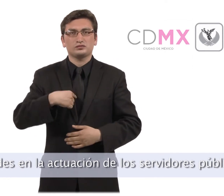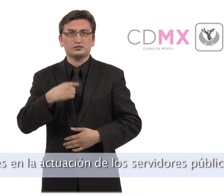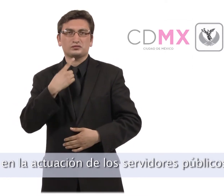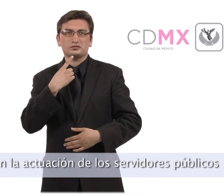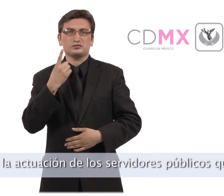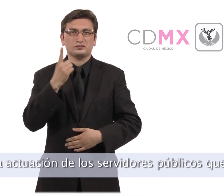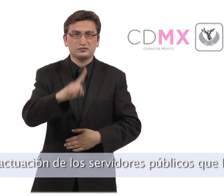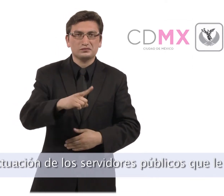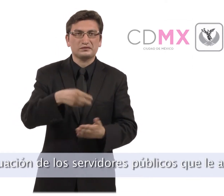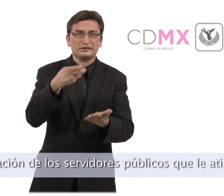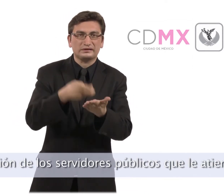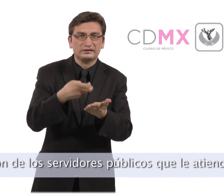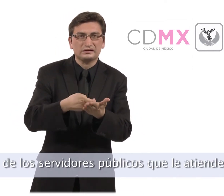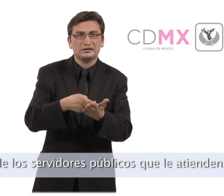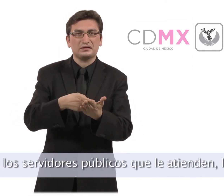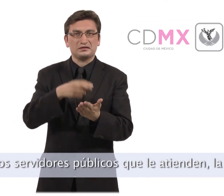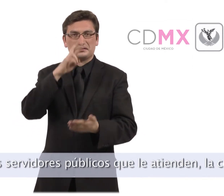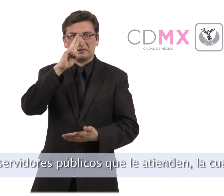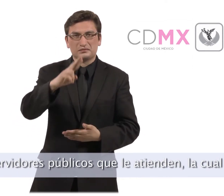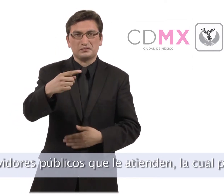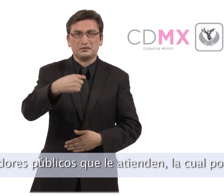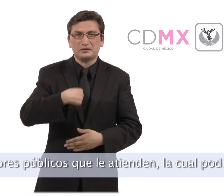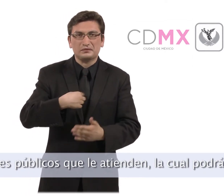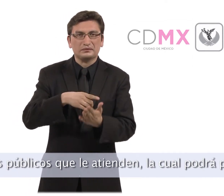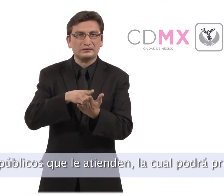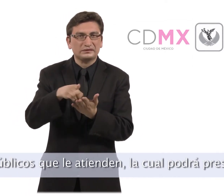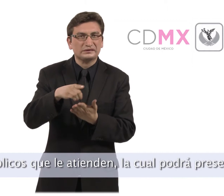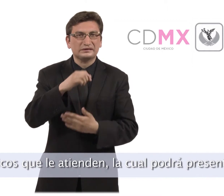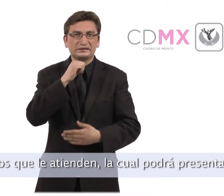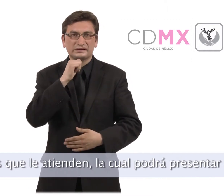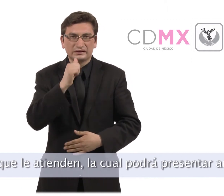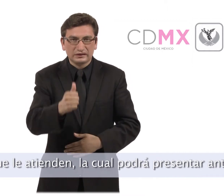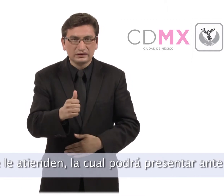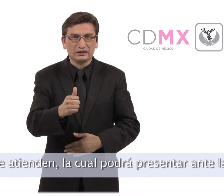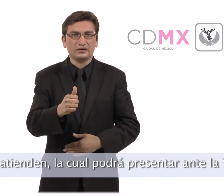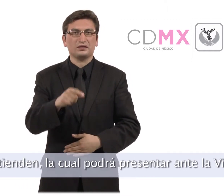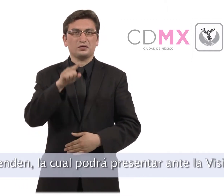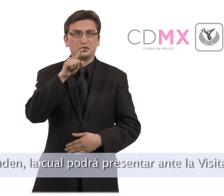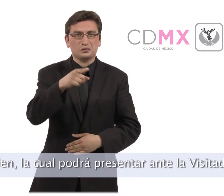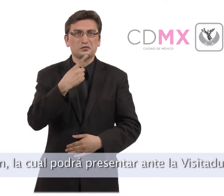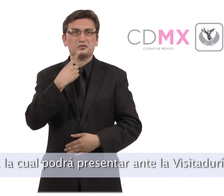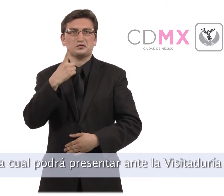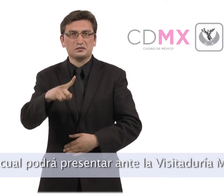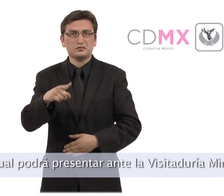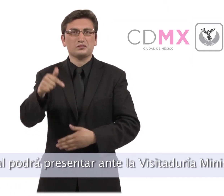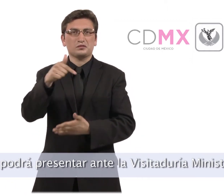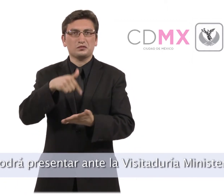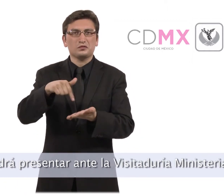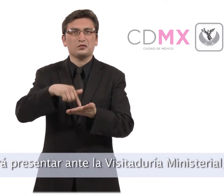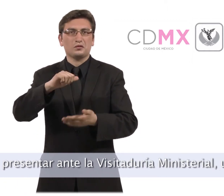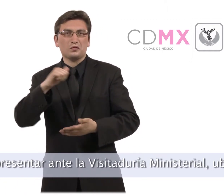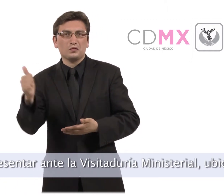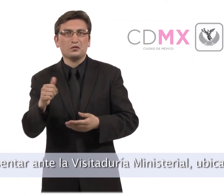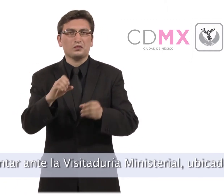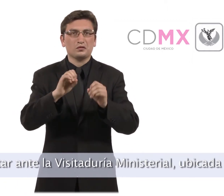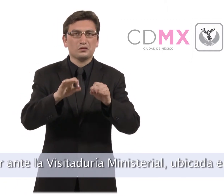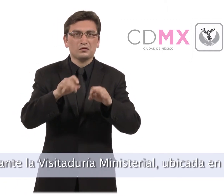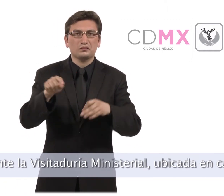La cual podrán presentar ante la Visitaduría Ministerial, ubicada en calle Ignacio Vallarta, número 1, segundo piso,